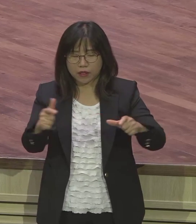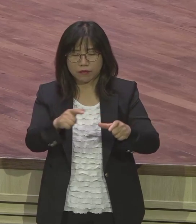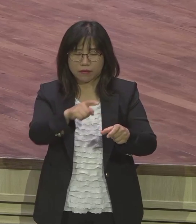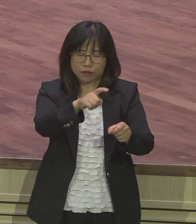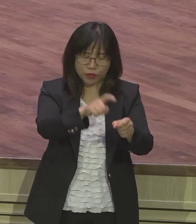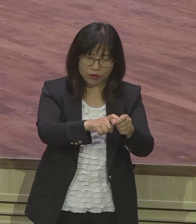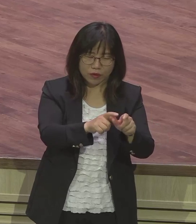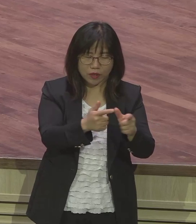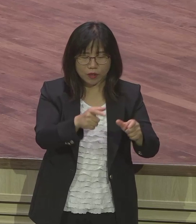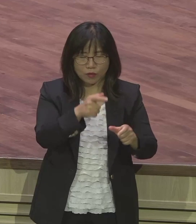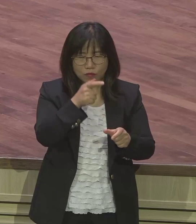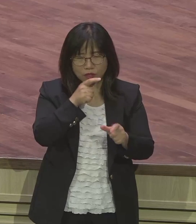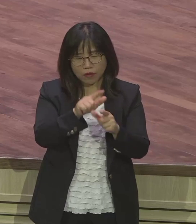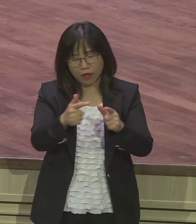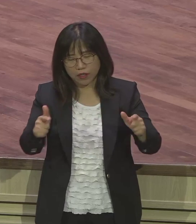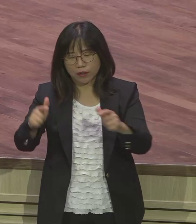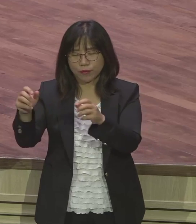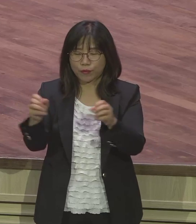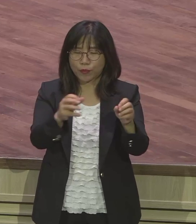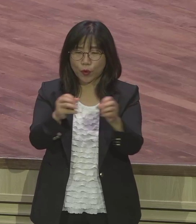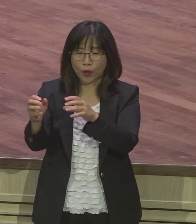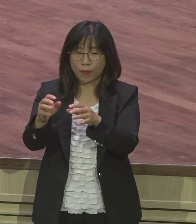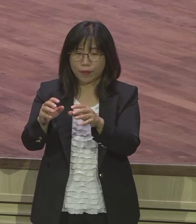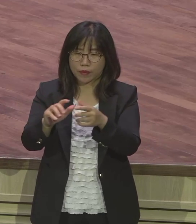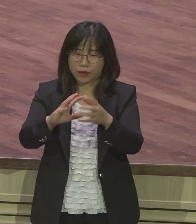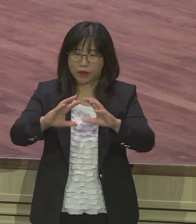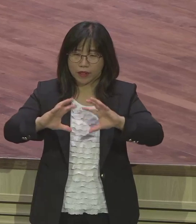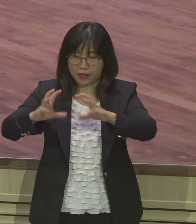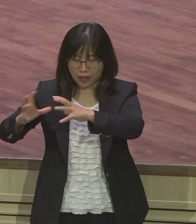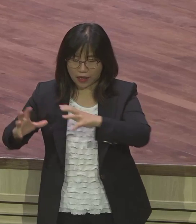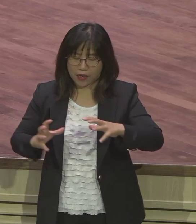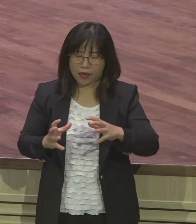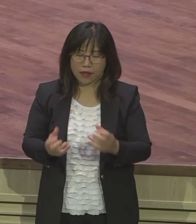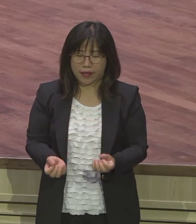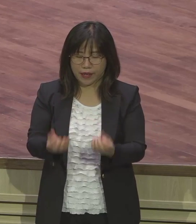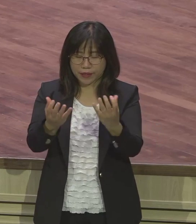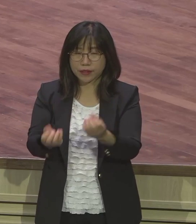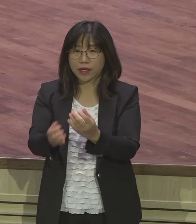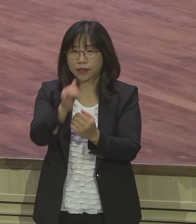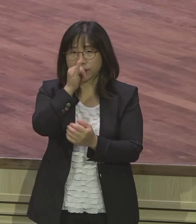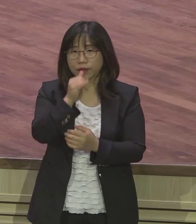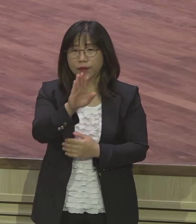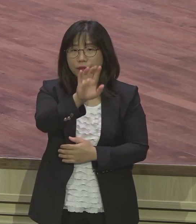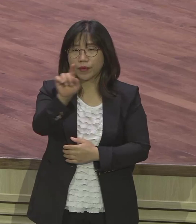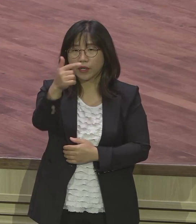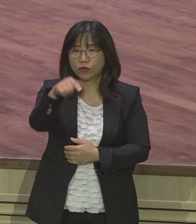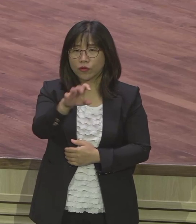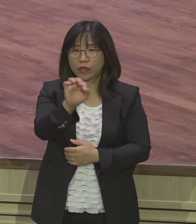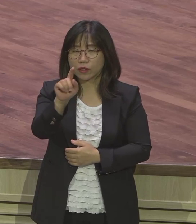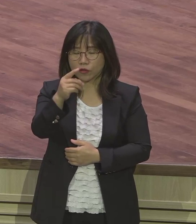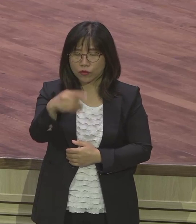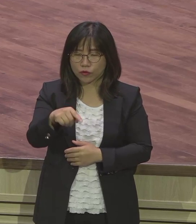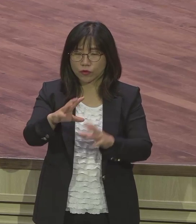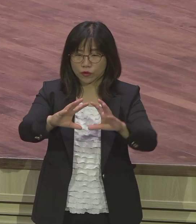강령과 포럼이 많이 진행이 됐습니다. 이 바노아트에서 대통령,